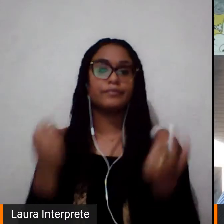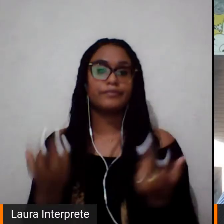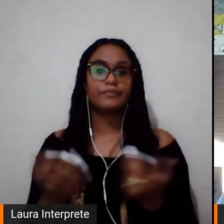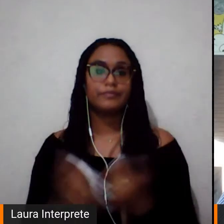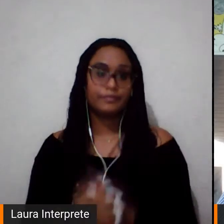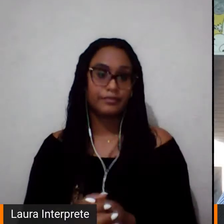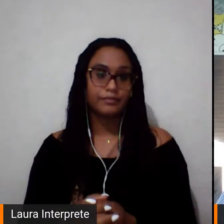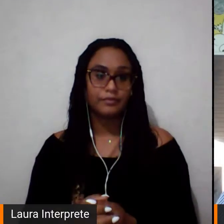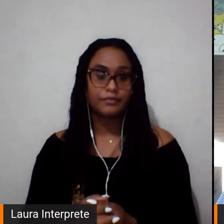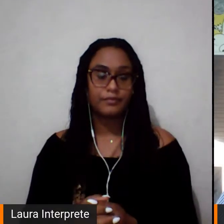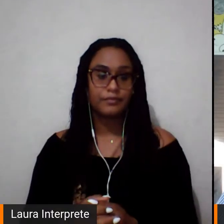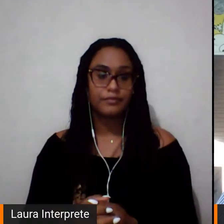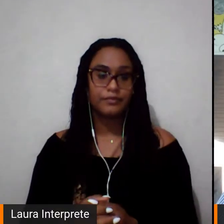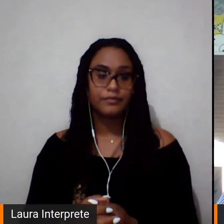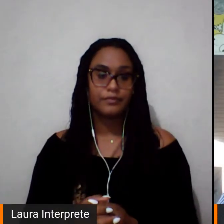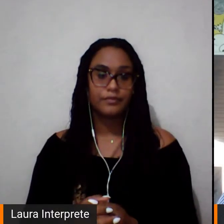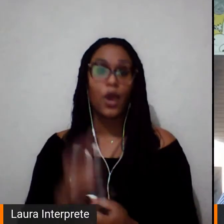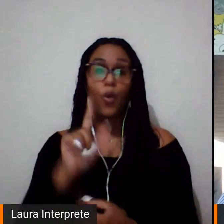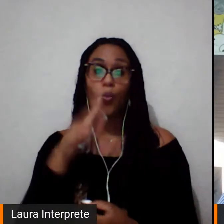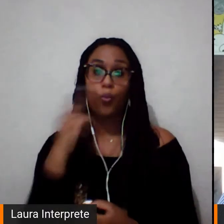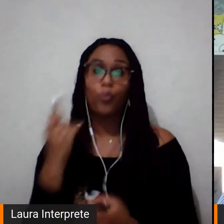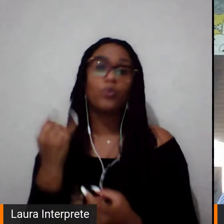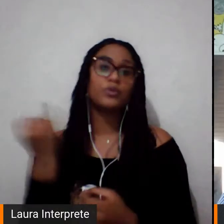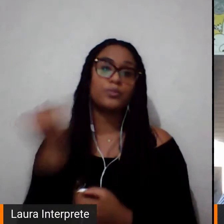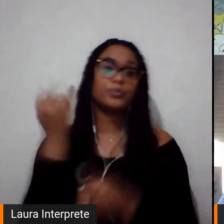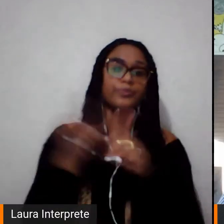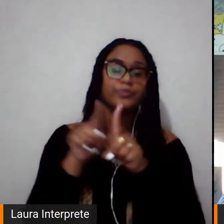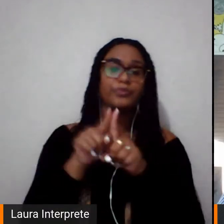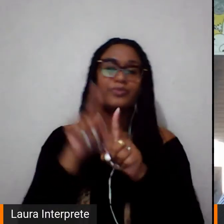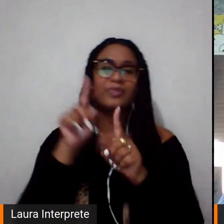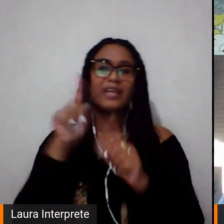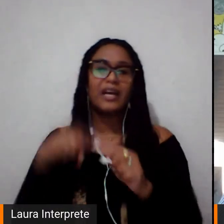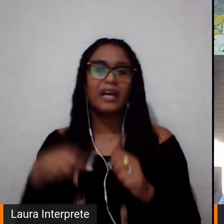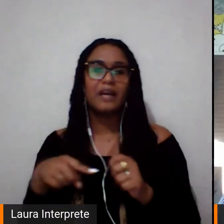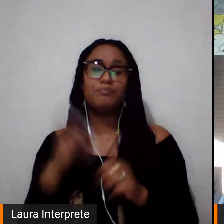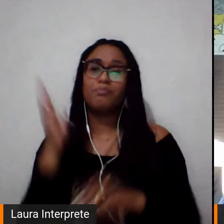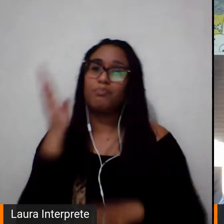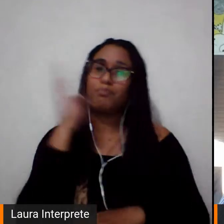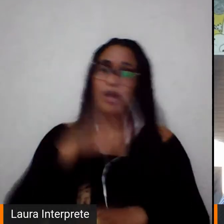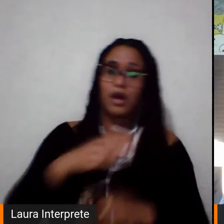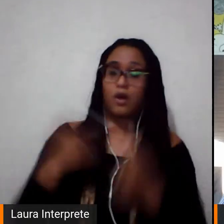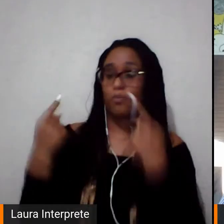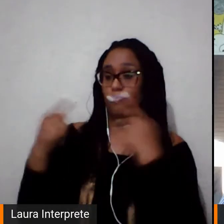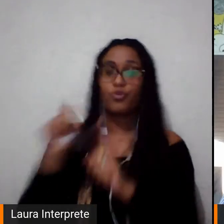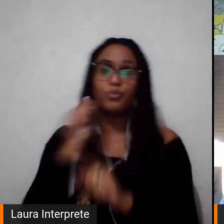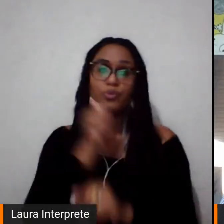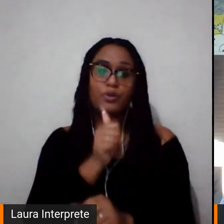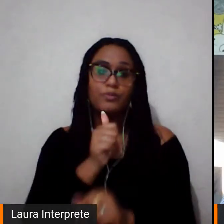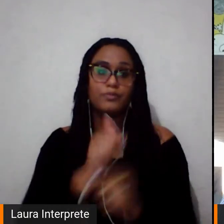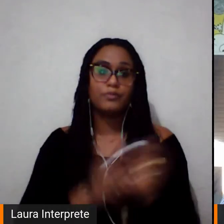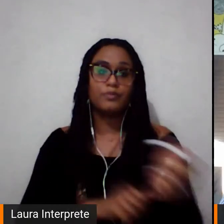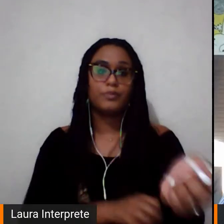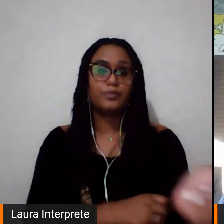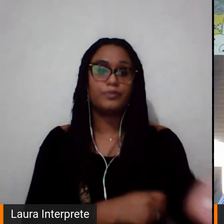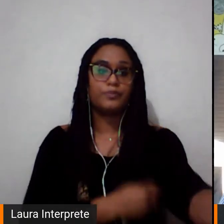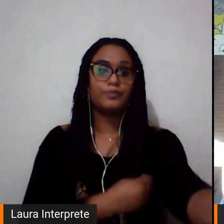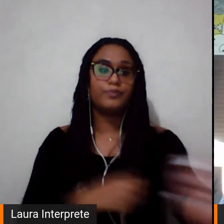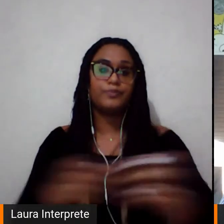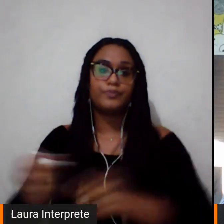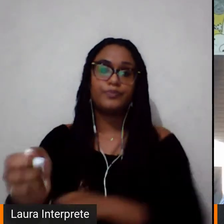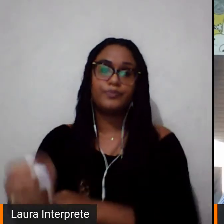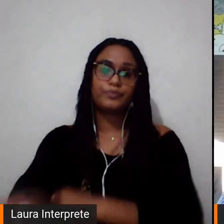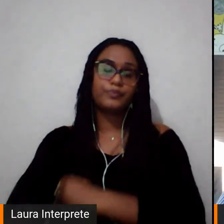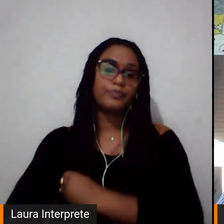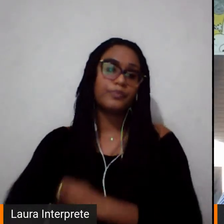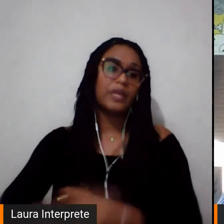contra as mulheres. E eu falo na violência num contexto bem ampliado. Pensar que existe, sim, a violência física e sexual, o